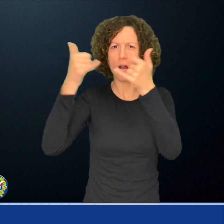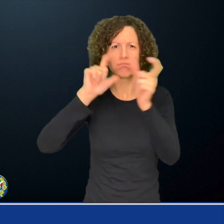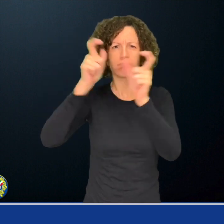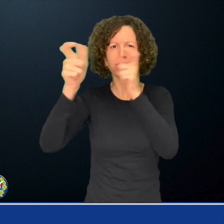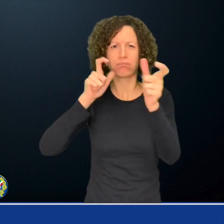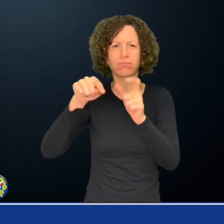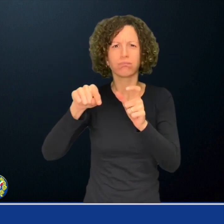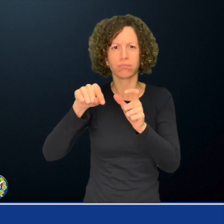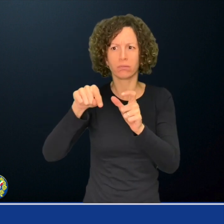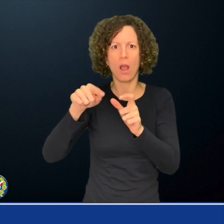LIS.